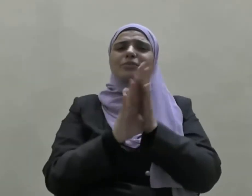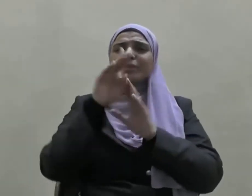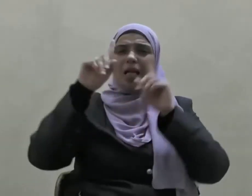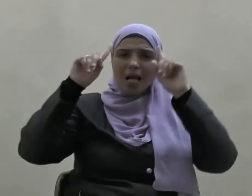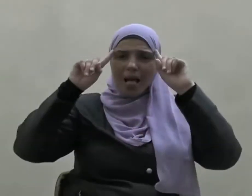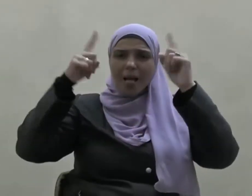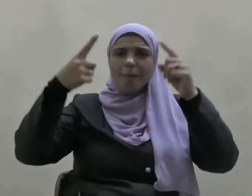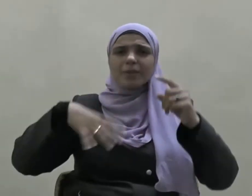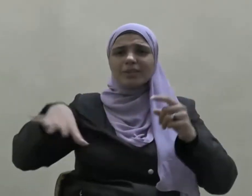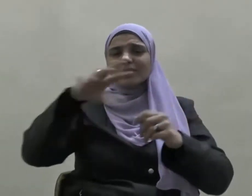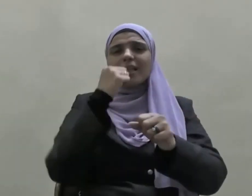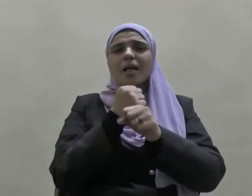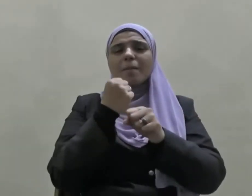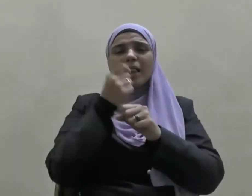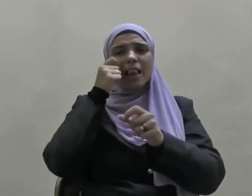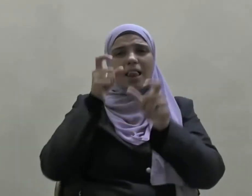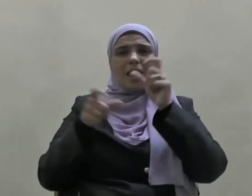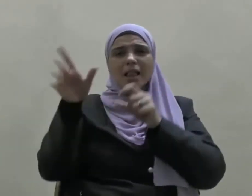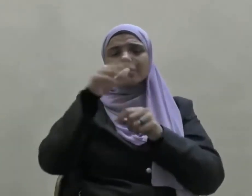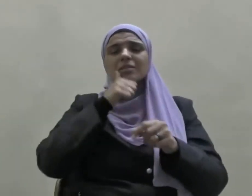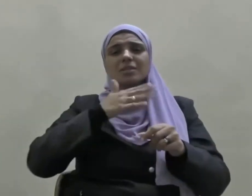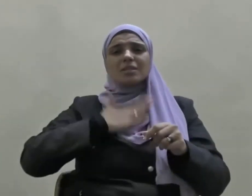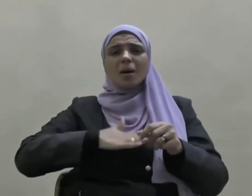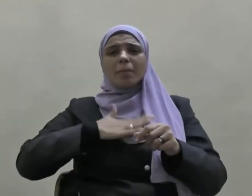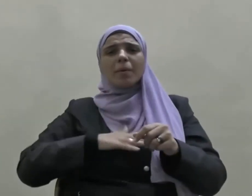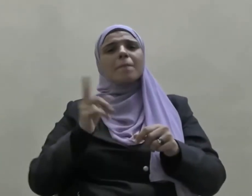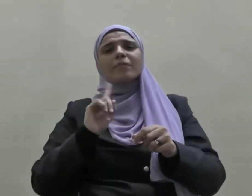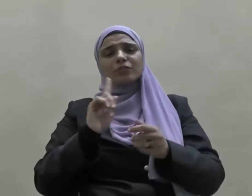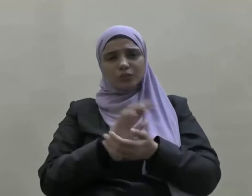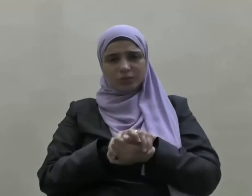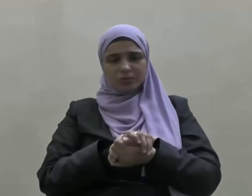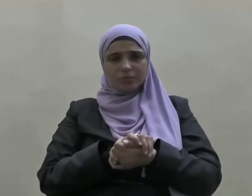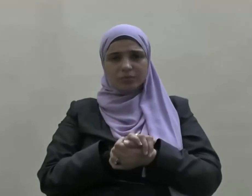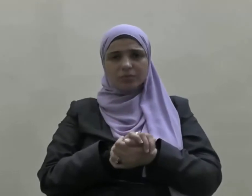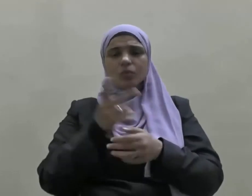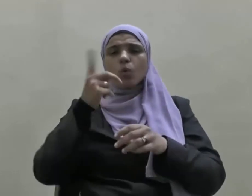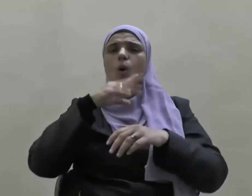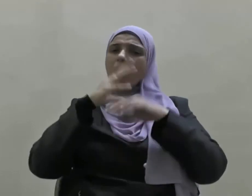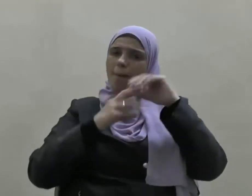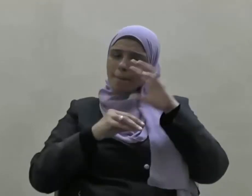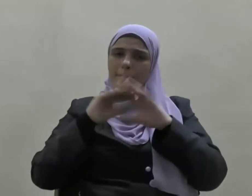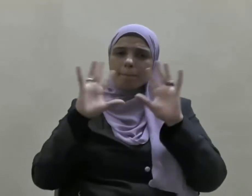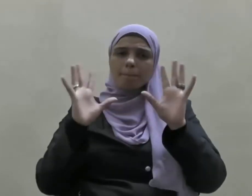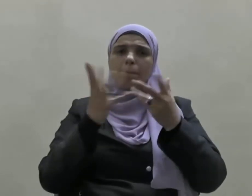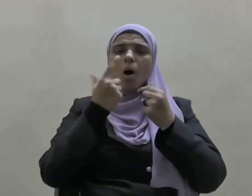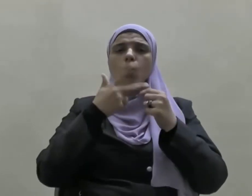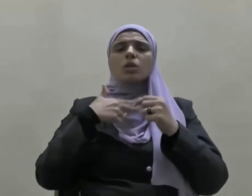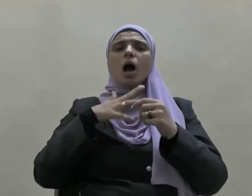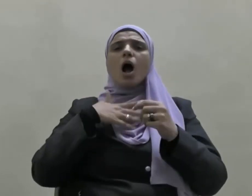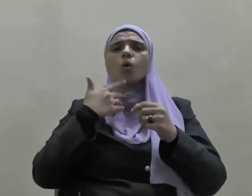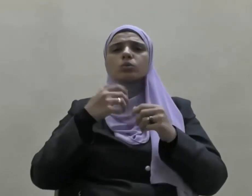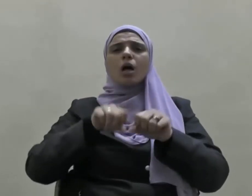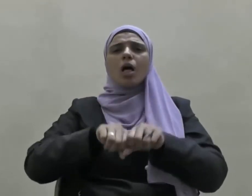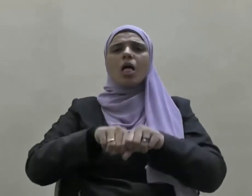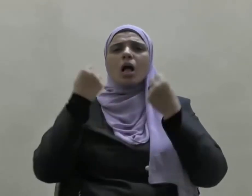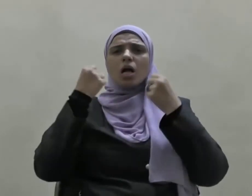يحتمل بعض الناس الصبر عليها ومحاولة كسر إرادة